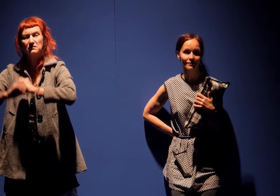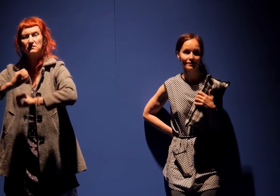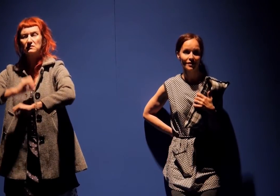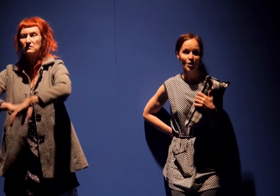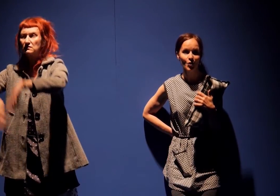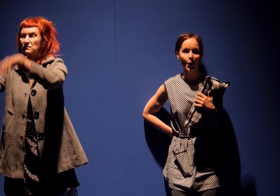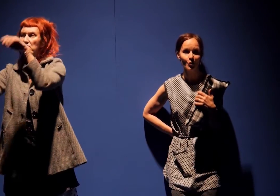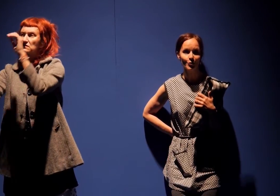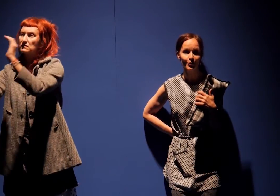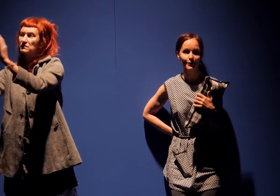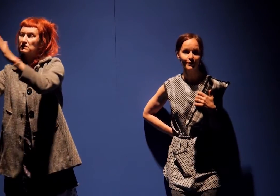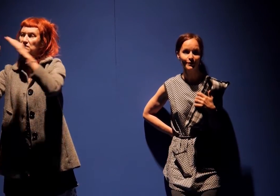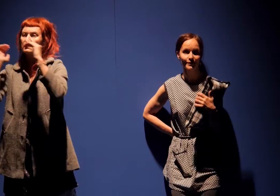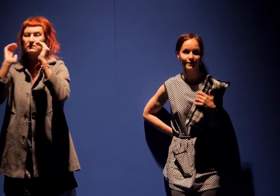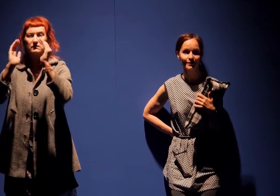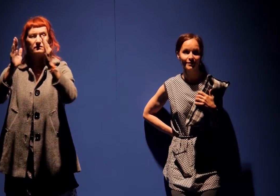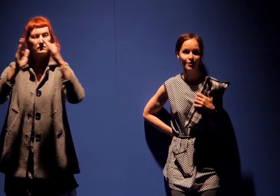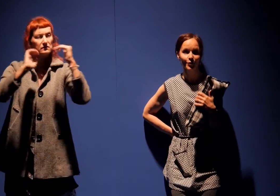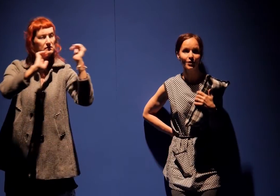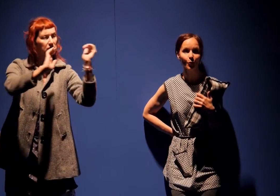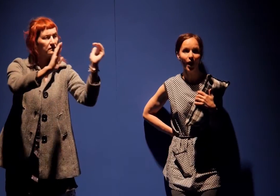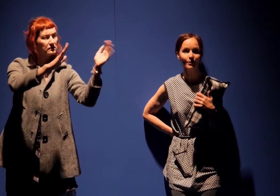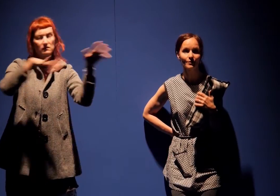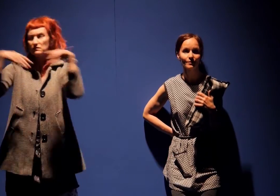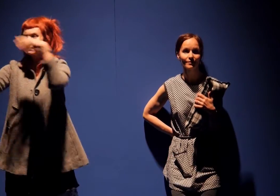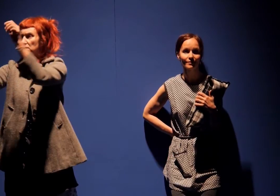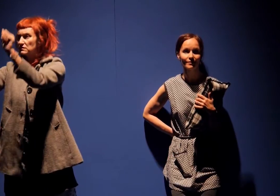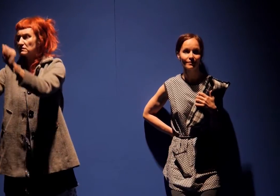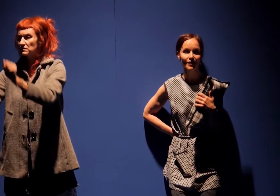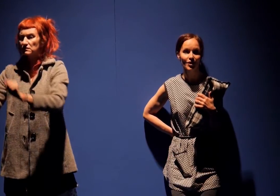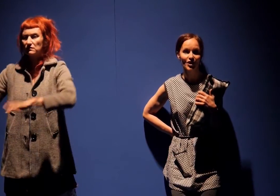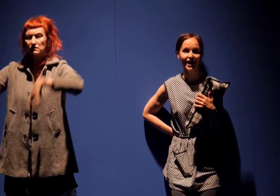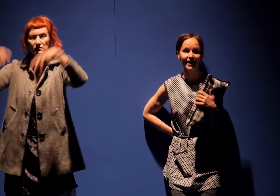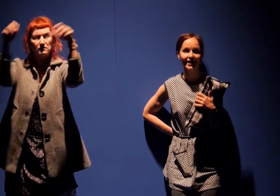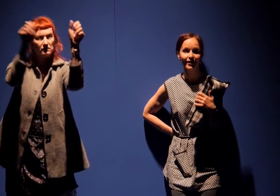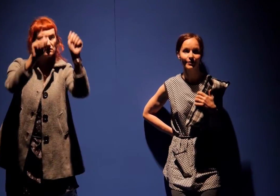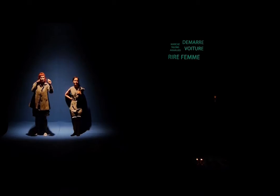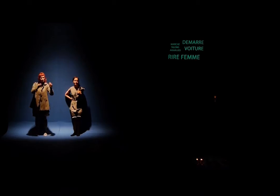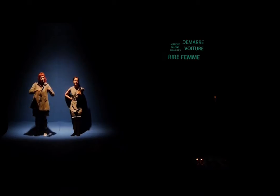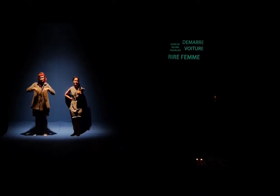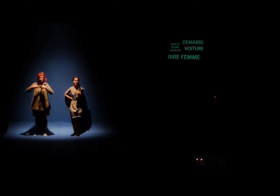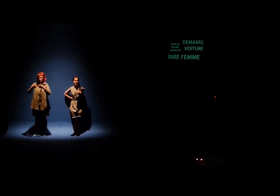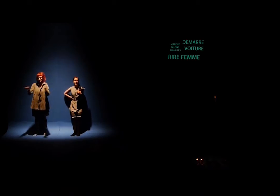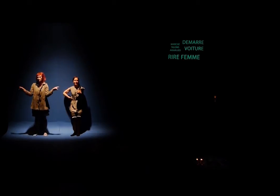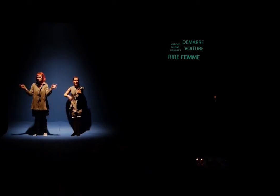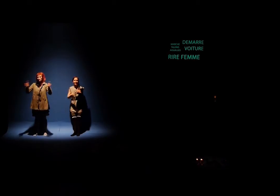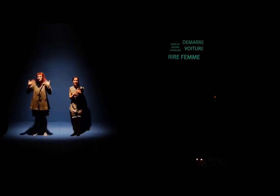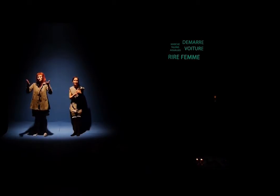Je range. Je nettoie. J'aère. Je